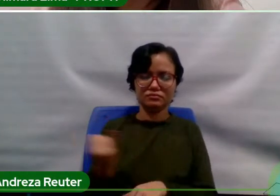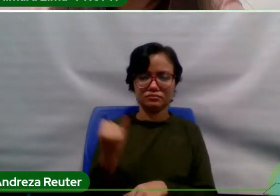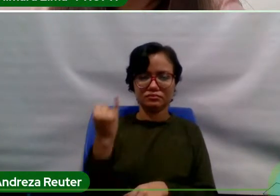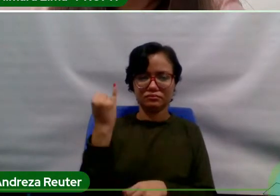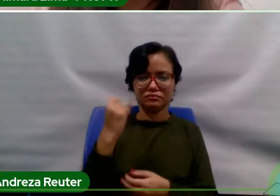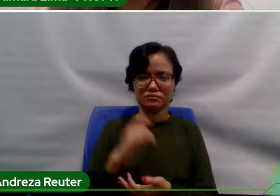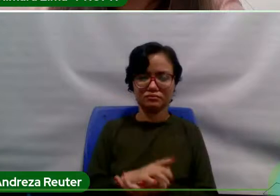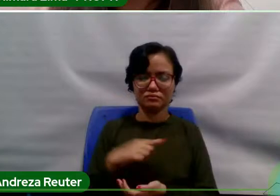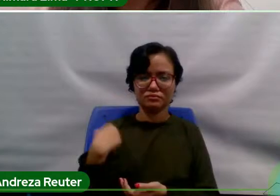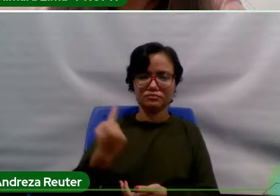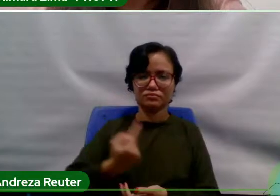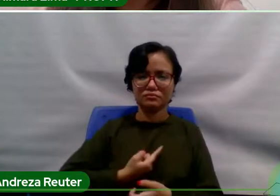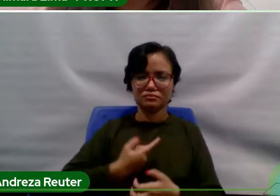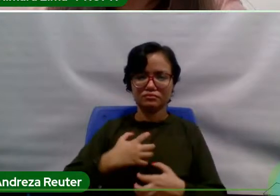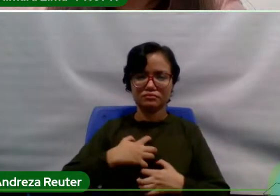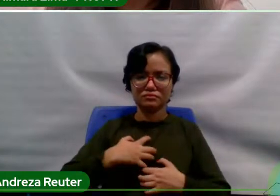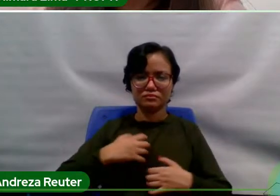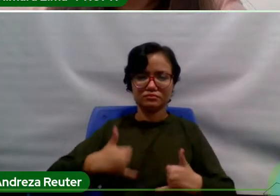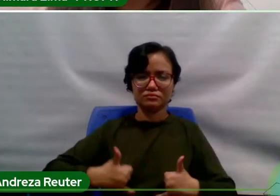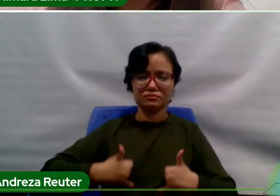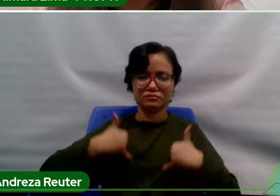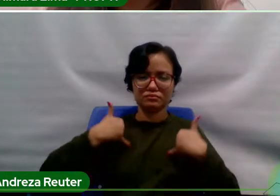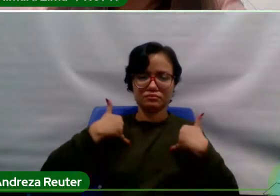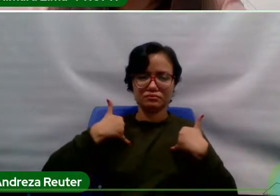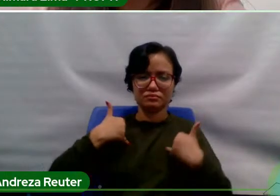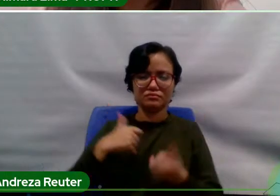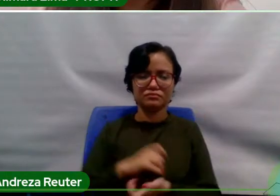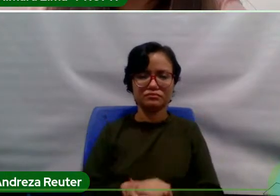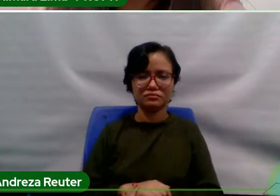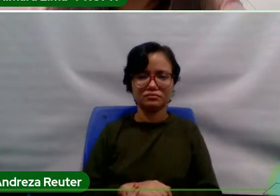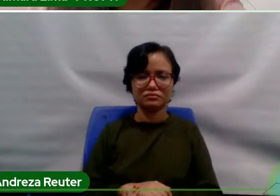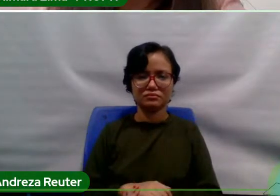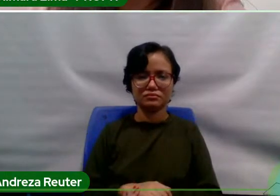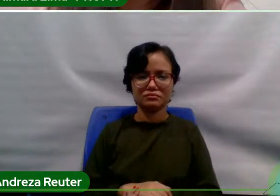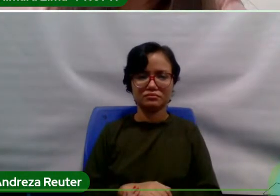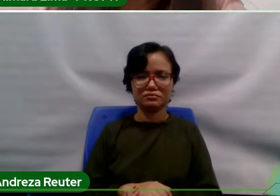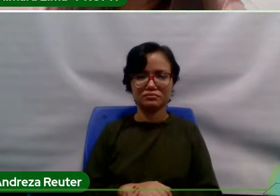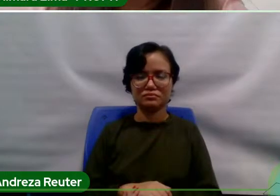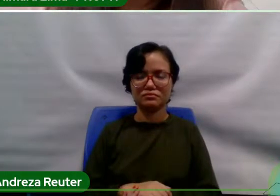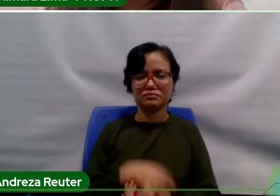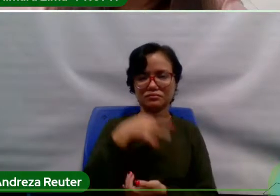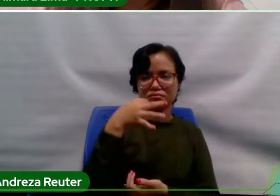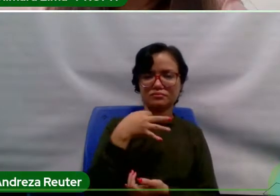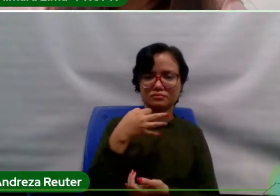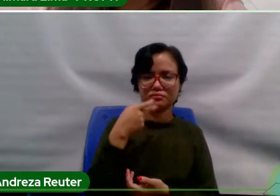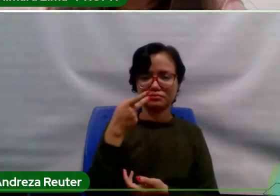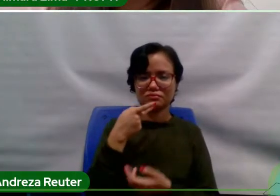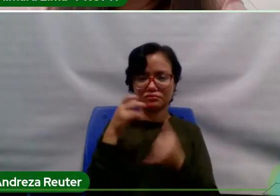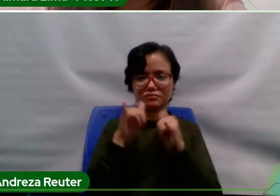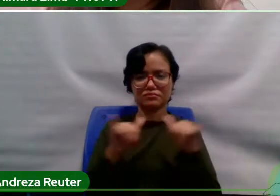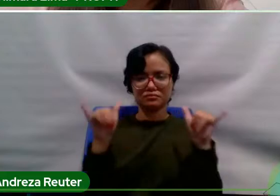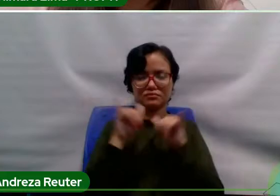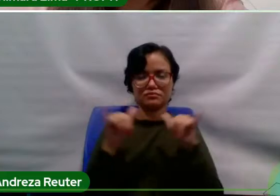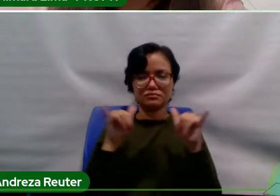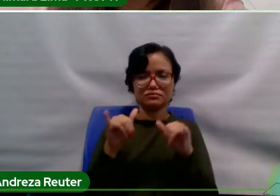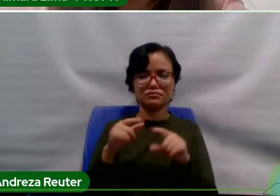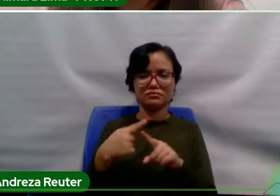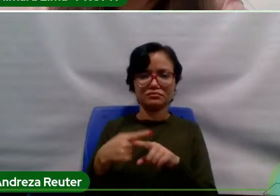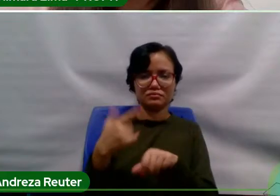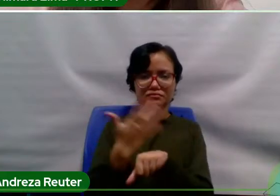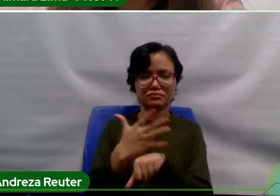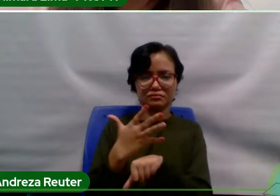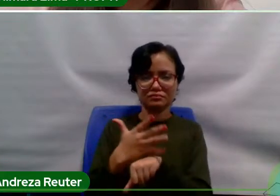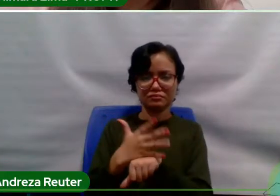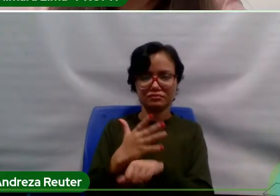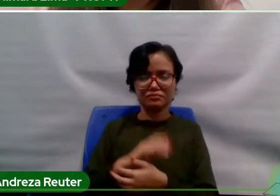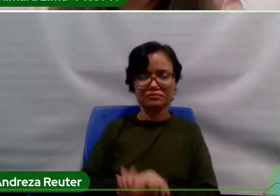a gente tem muito orgulho, né? De comentar e de falar e de divulgar. Porque são ações que estão... Então,